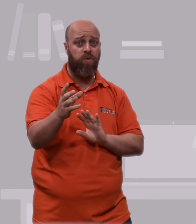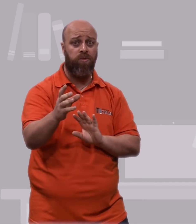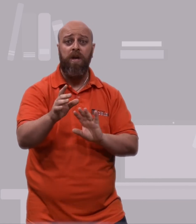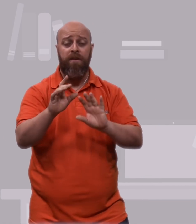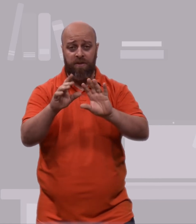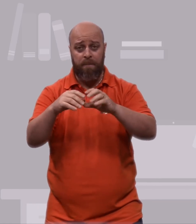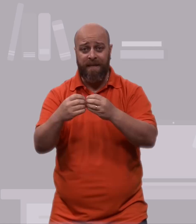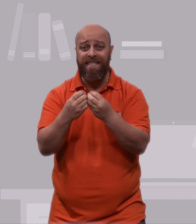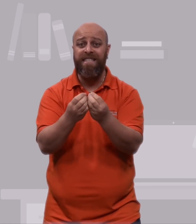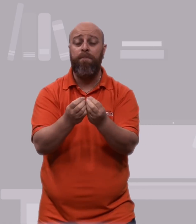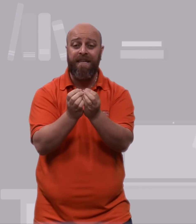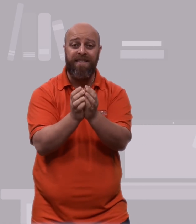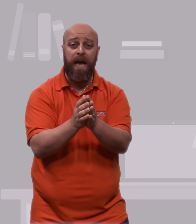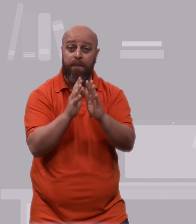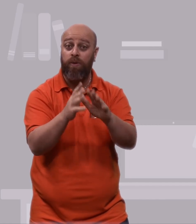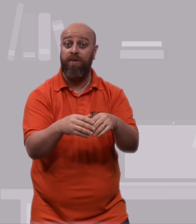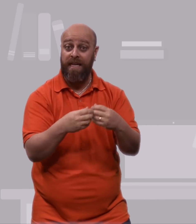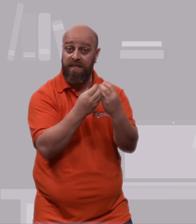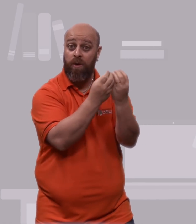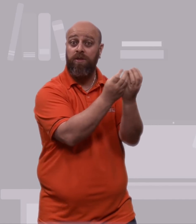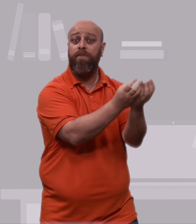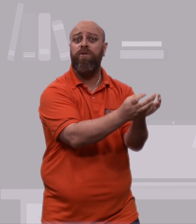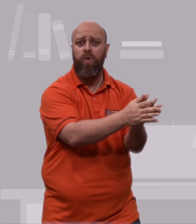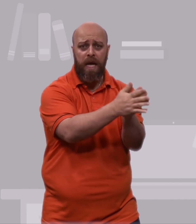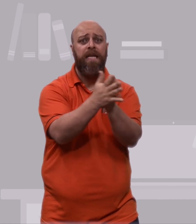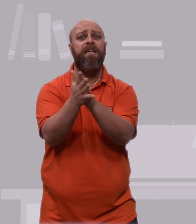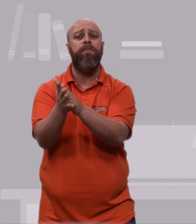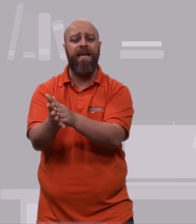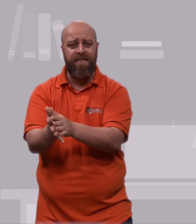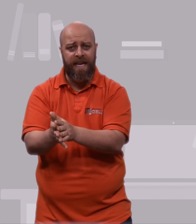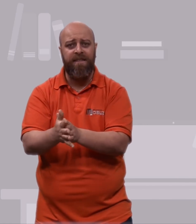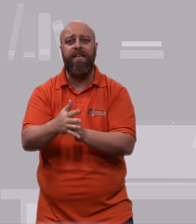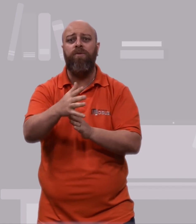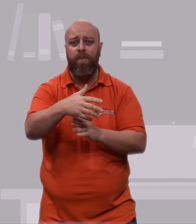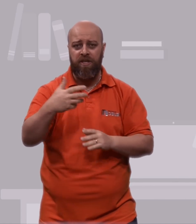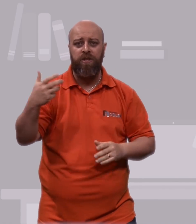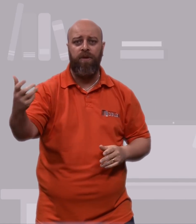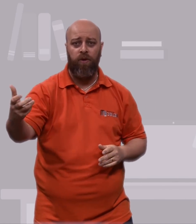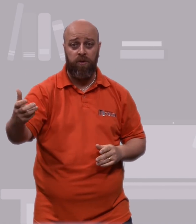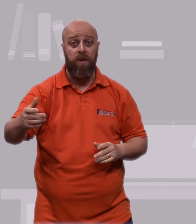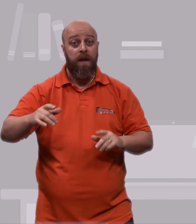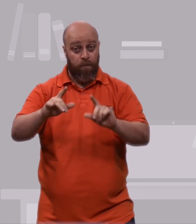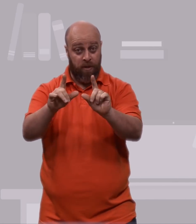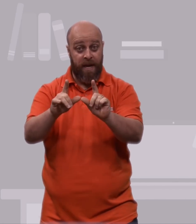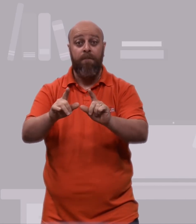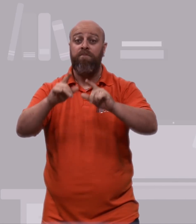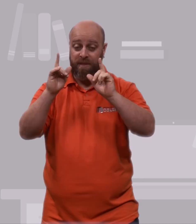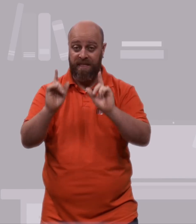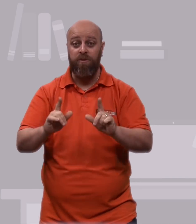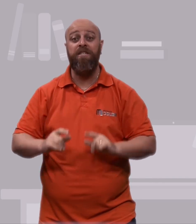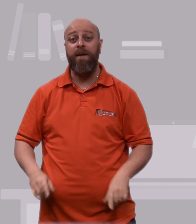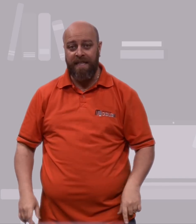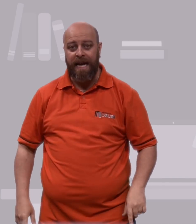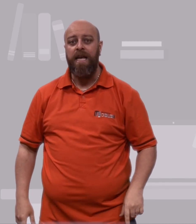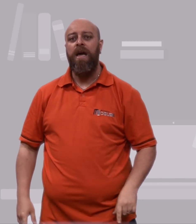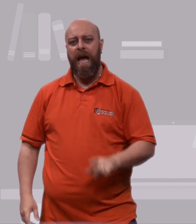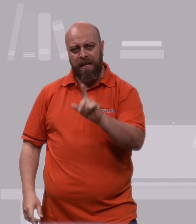junto, você precisa pensar e perguntar se a outra pessoa também aceita que compartilhe sua foto. Porque precisamos respeitar a